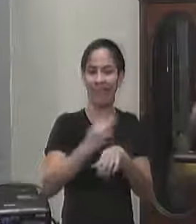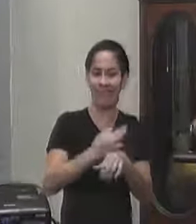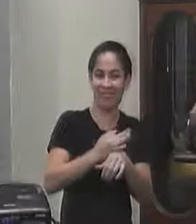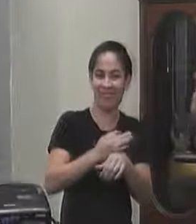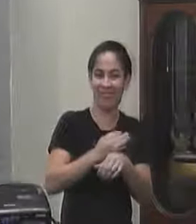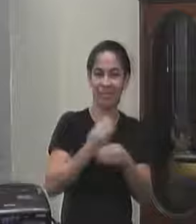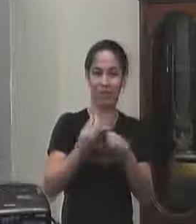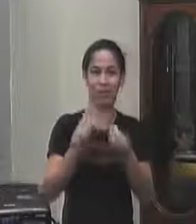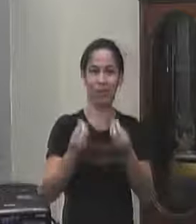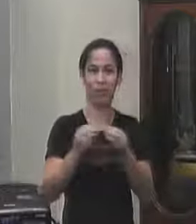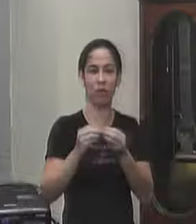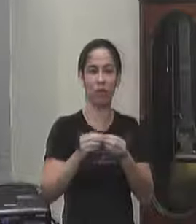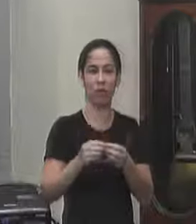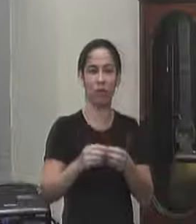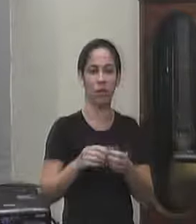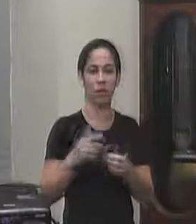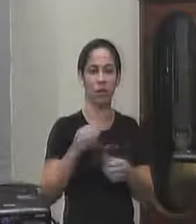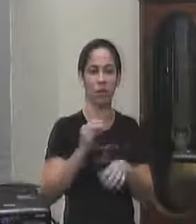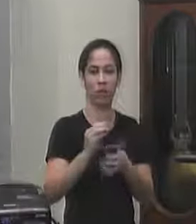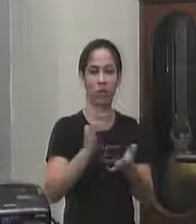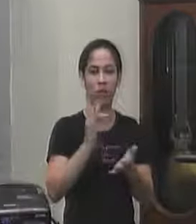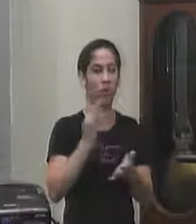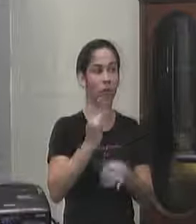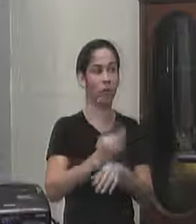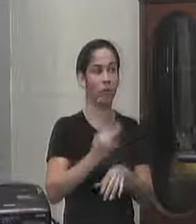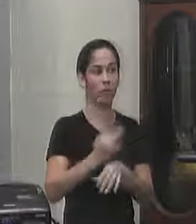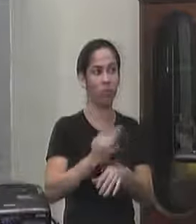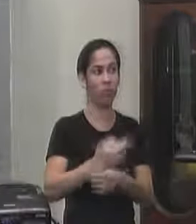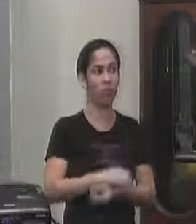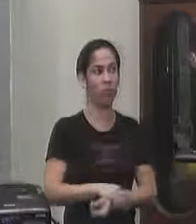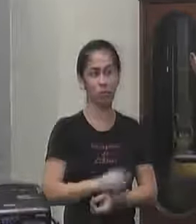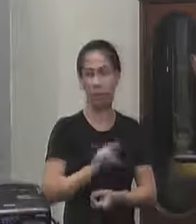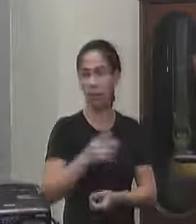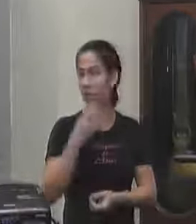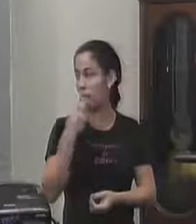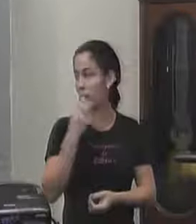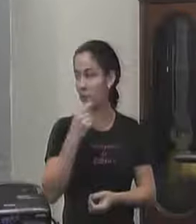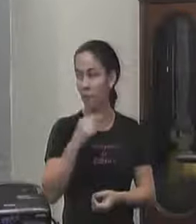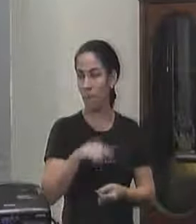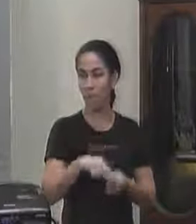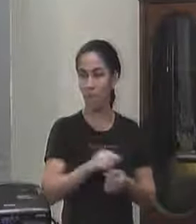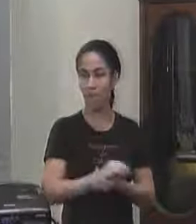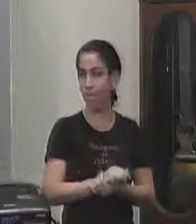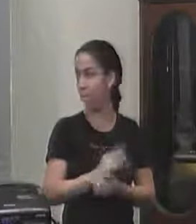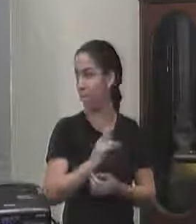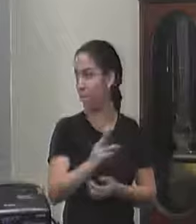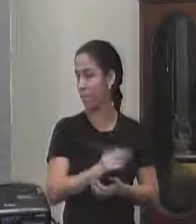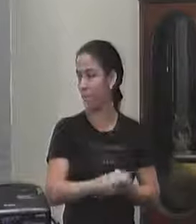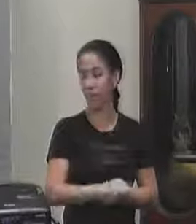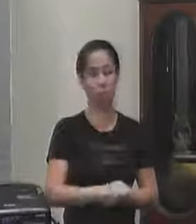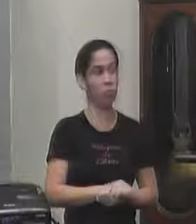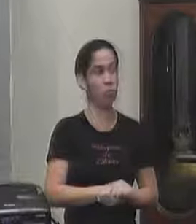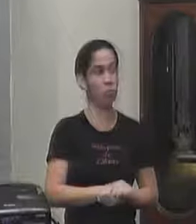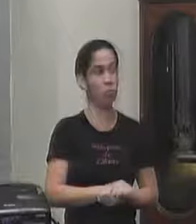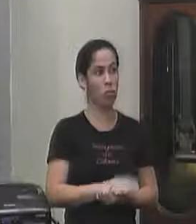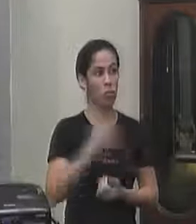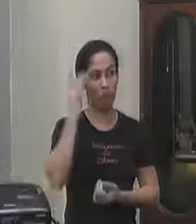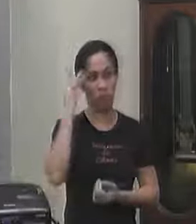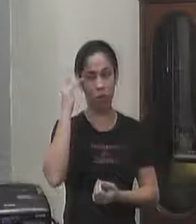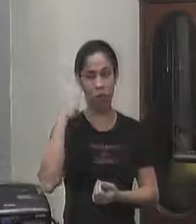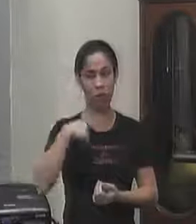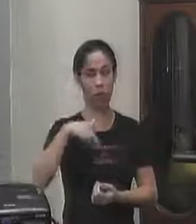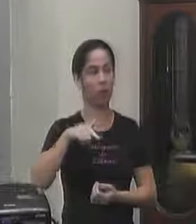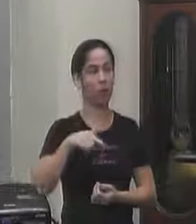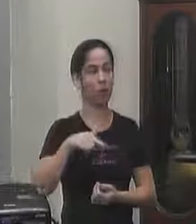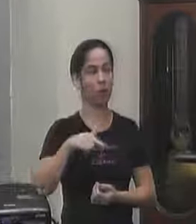atender aquele que não que esteve ausente deixa eu só responder a outra pergunta amanhã tá indo lá